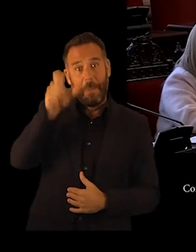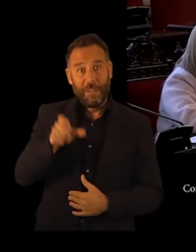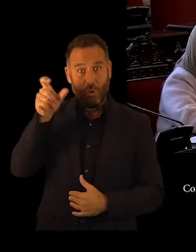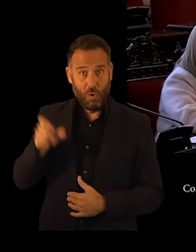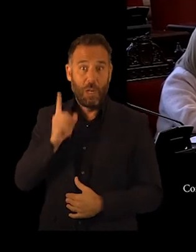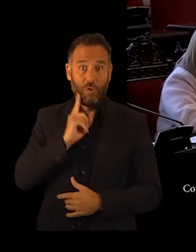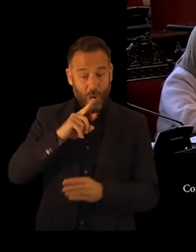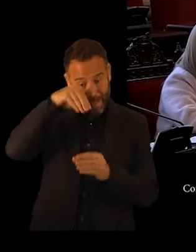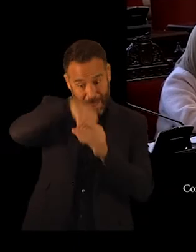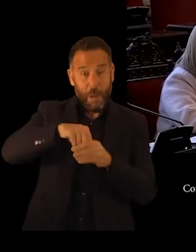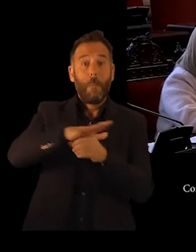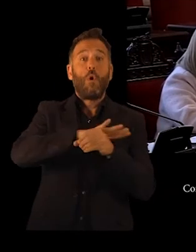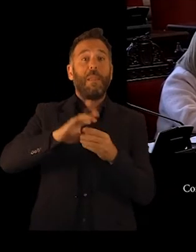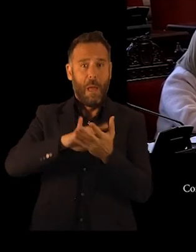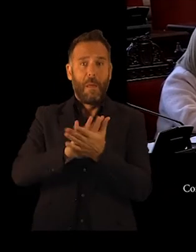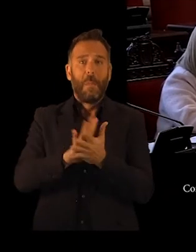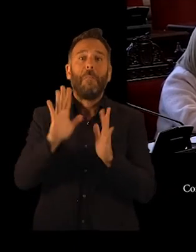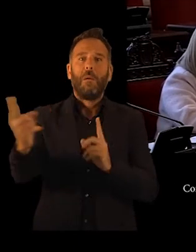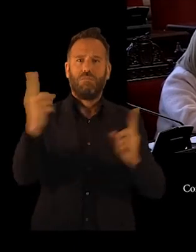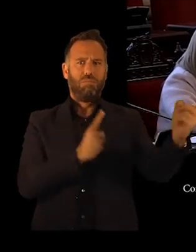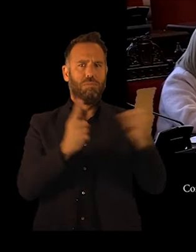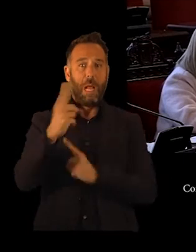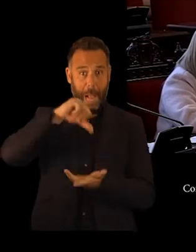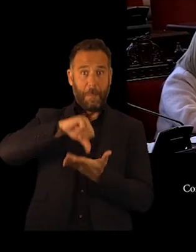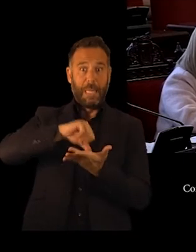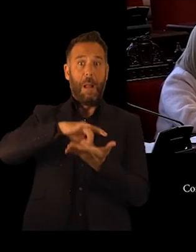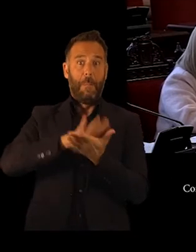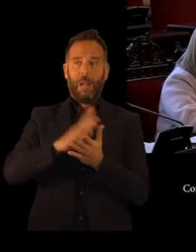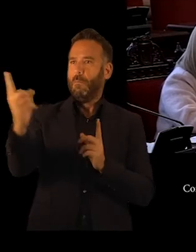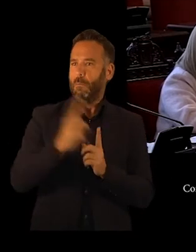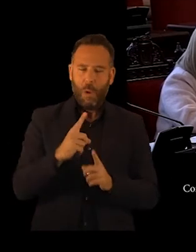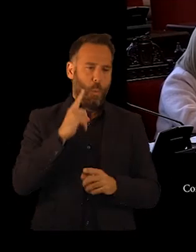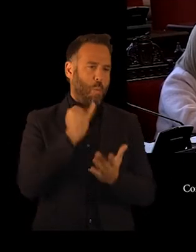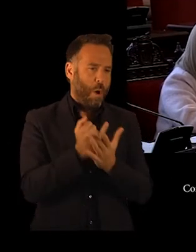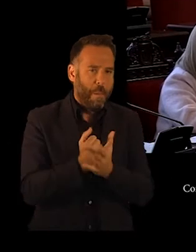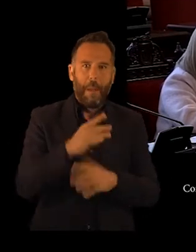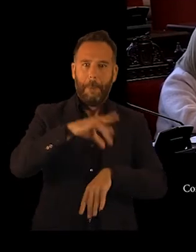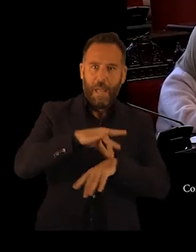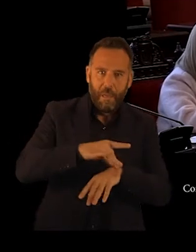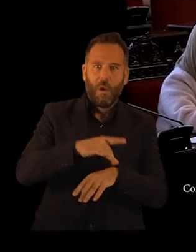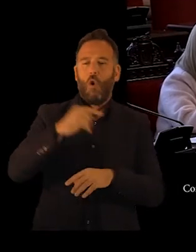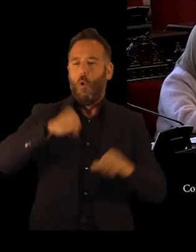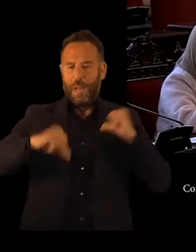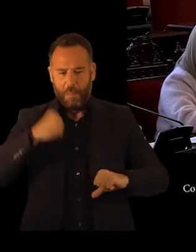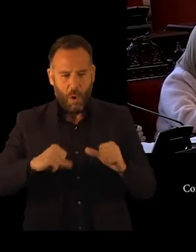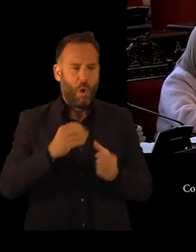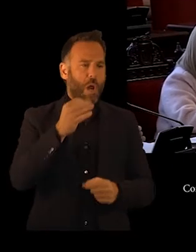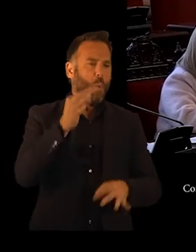la provincia de Málaga acuden hasta la capital para realizar pruebas médicas, operaciones, juicios, trámites,